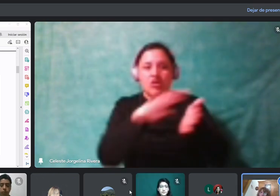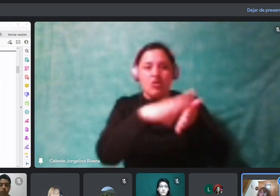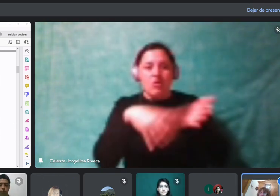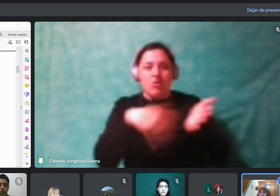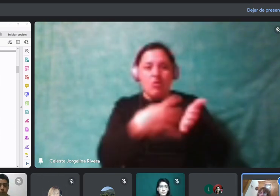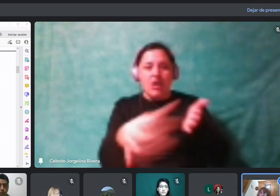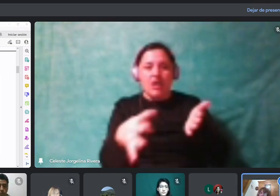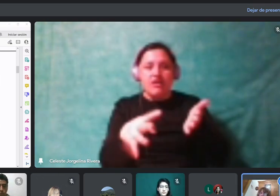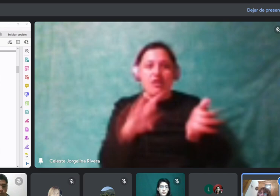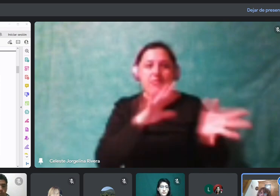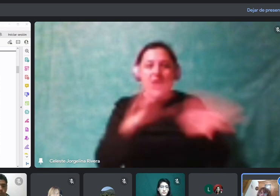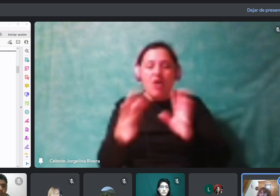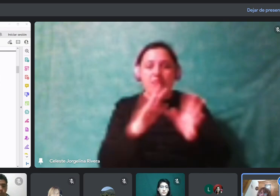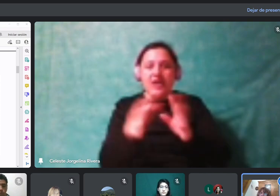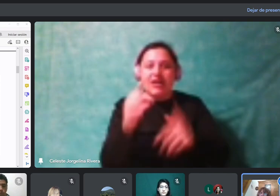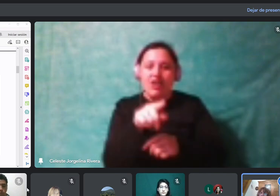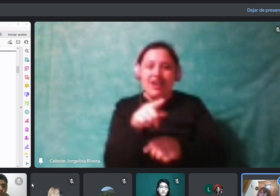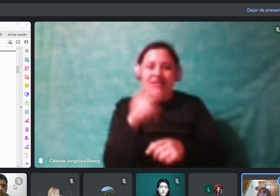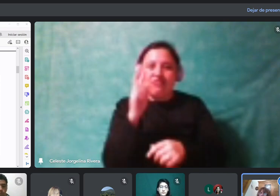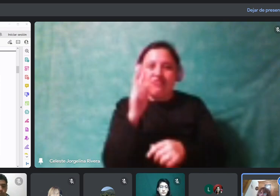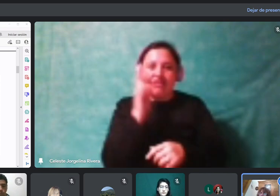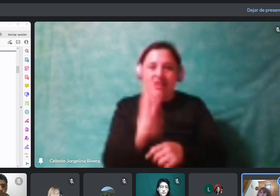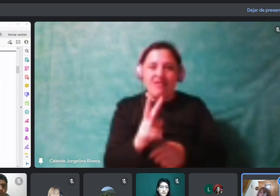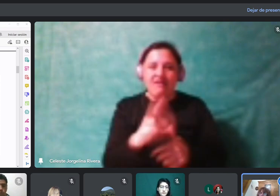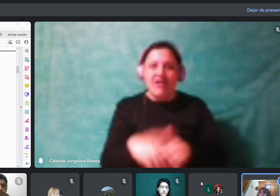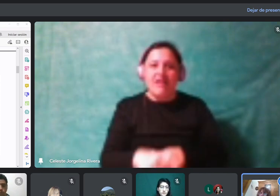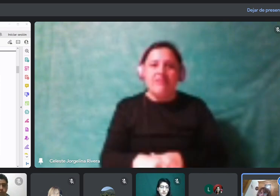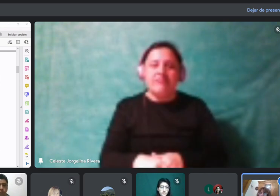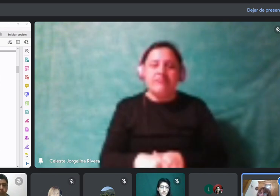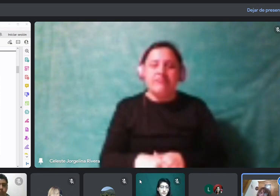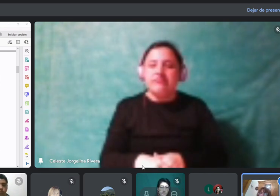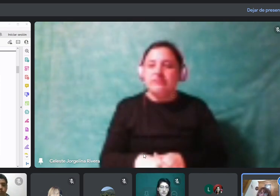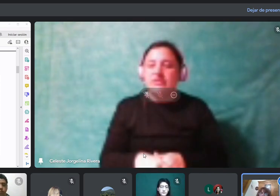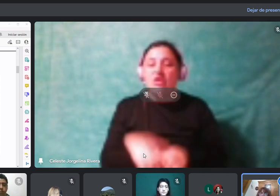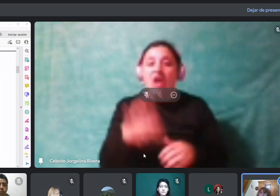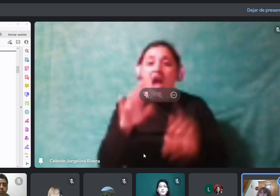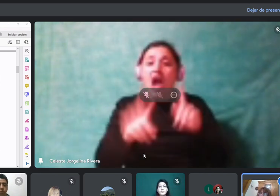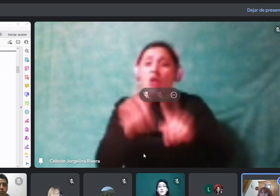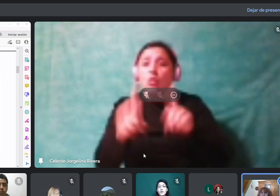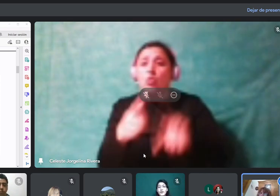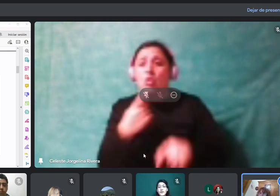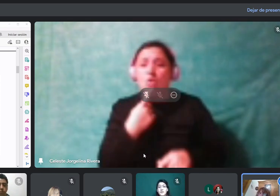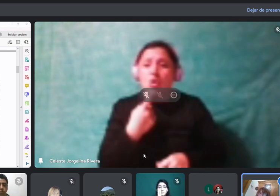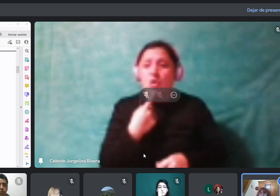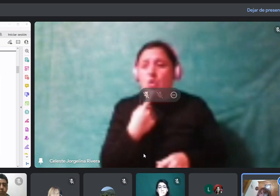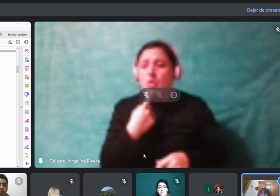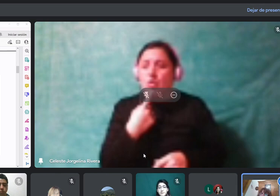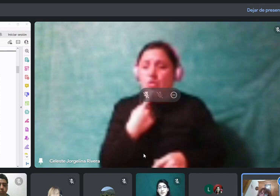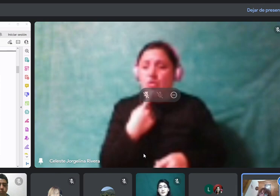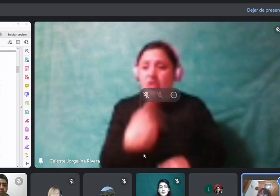¿Cómo quedaría? Y fíjense si tienen alguna duda o si hay algo, capaz que hay un error mío por ahí.